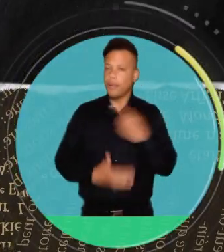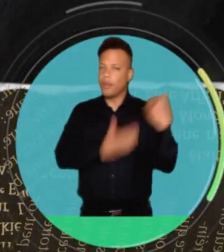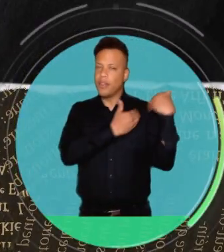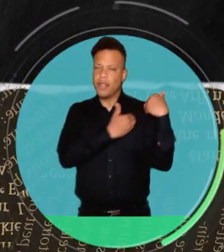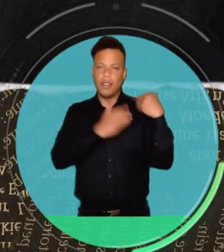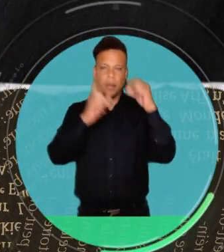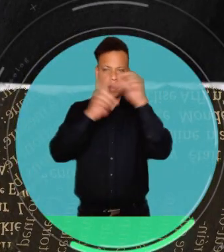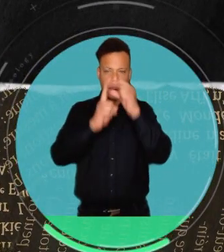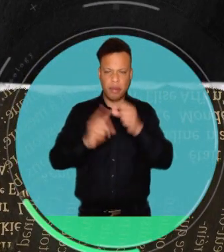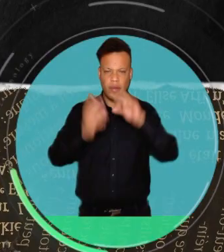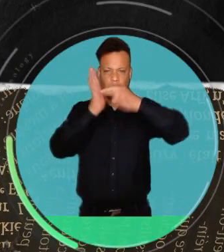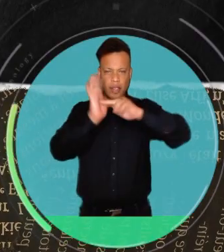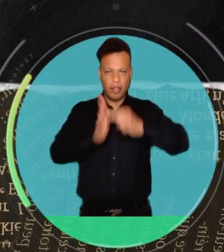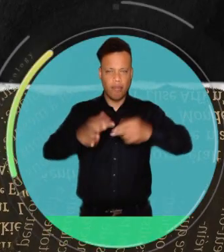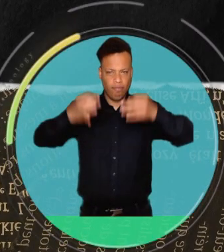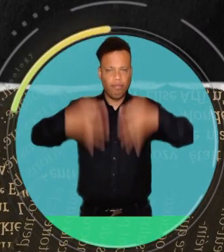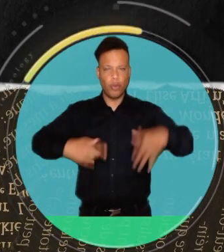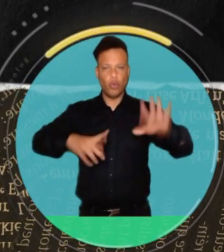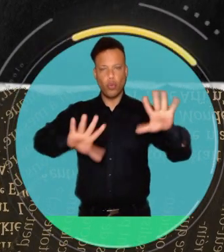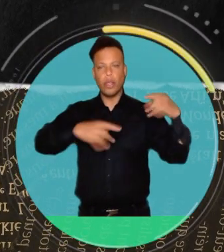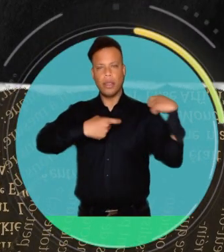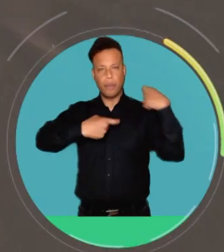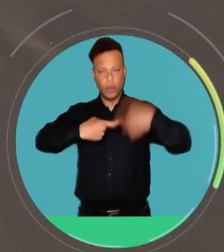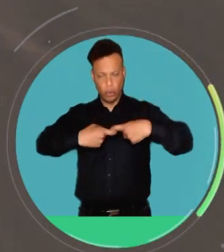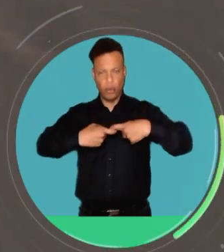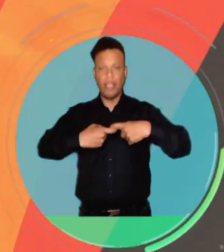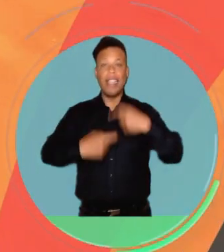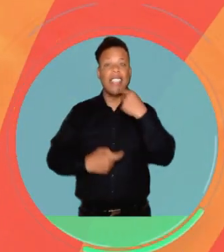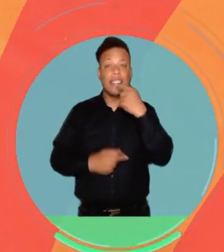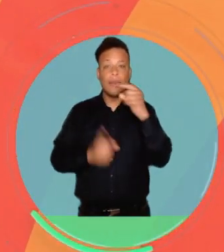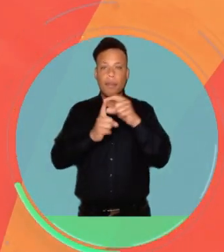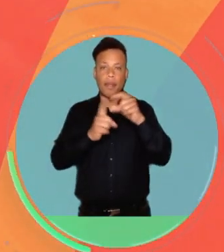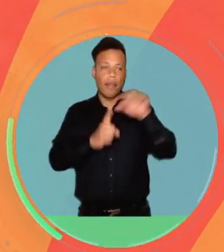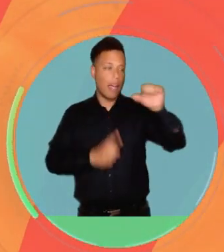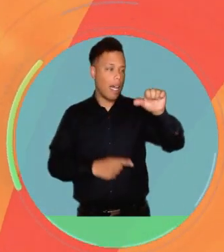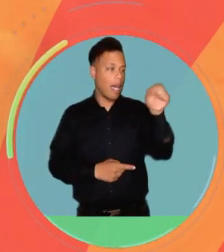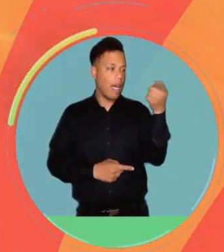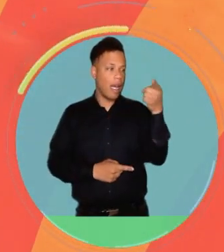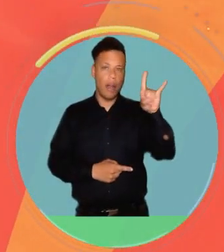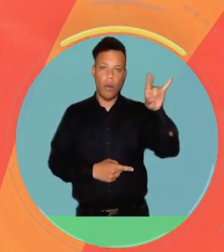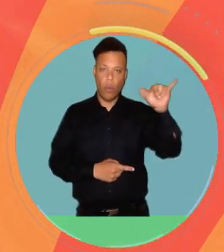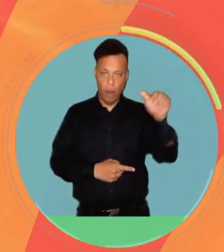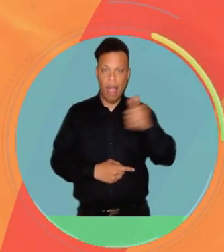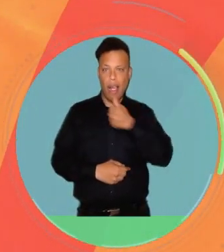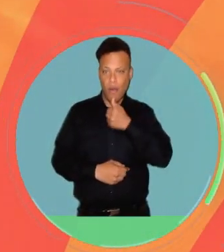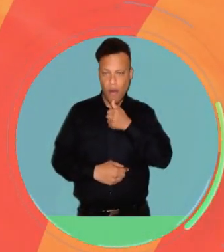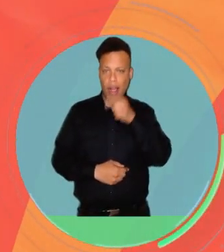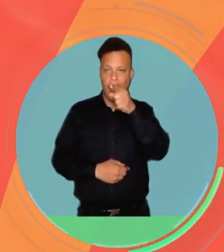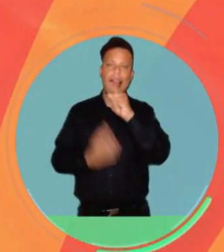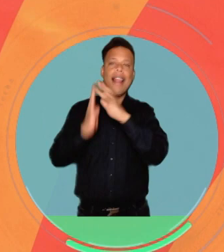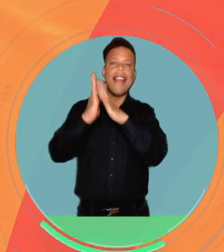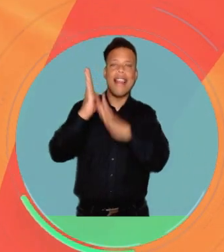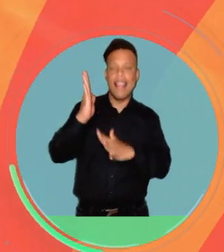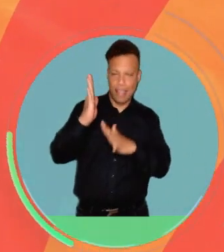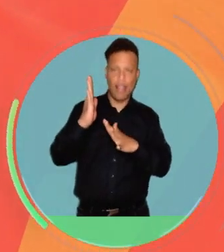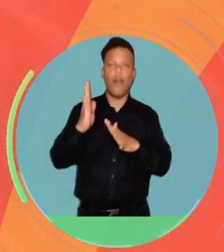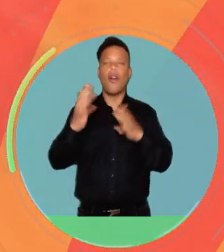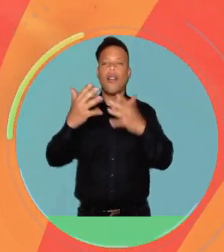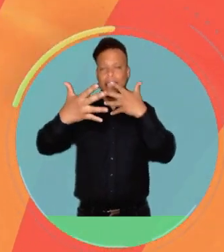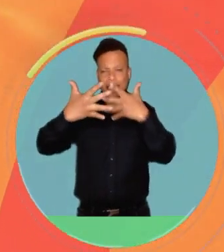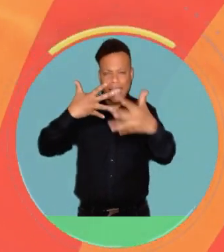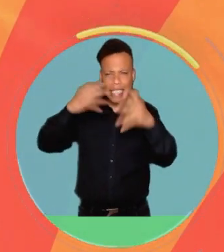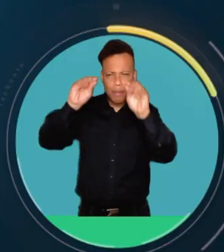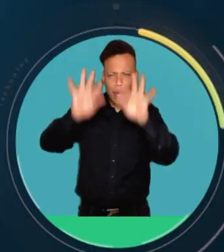La Real Academia Española de la Lengua define el agua como el líquido transparente, inoloro, inodoro e